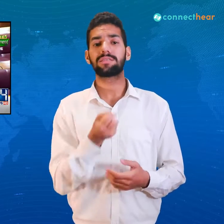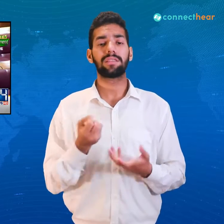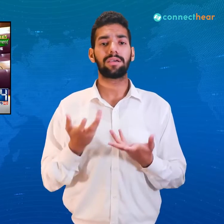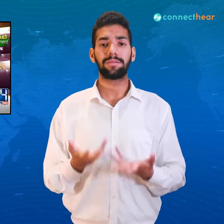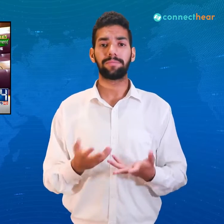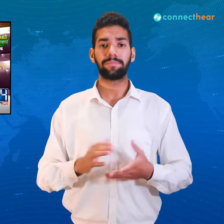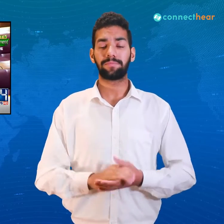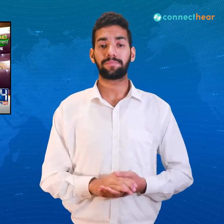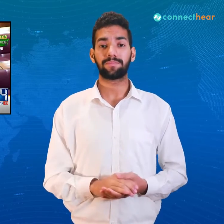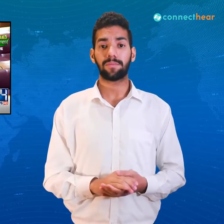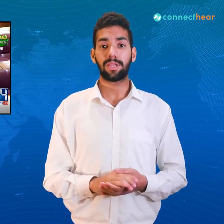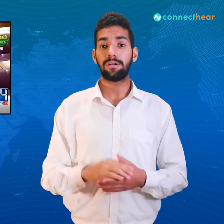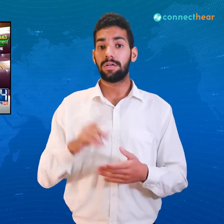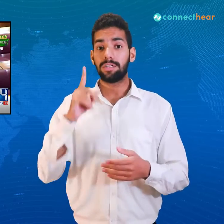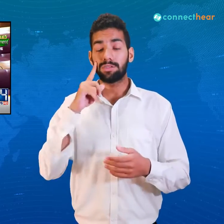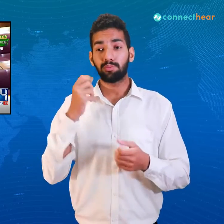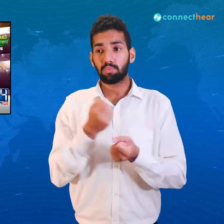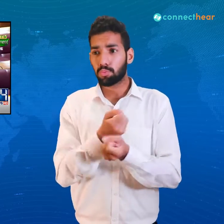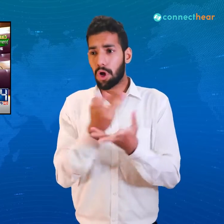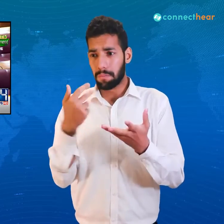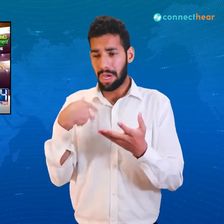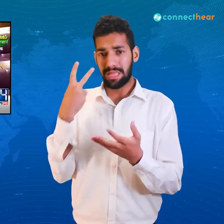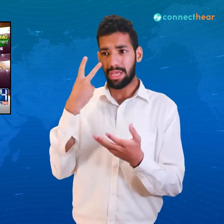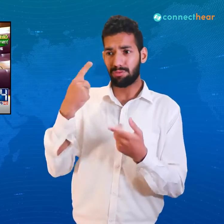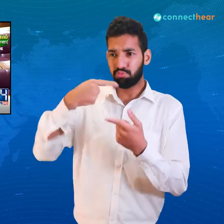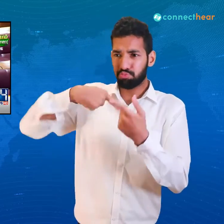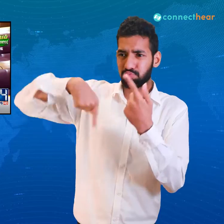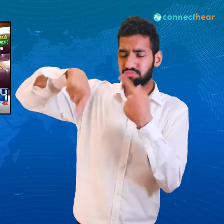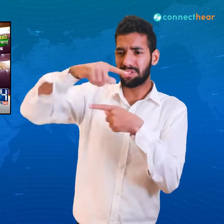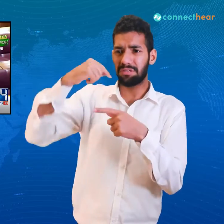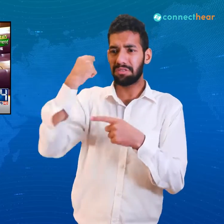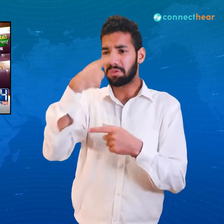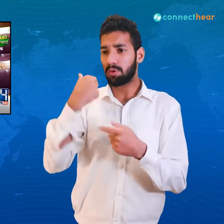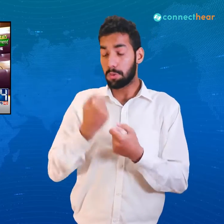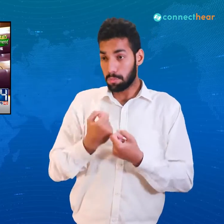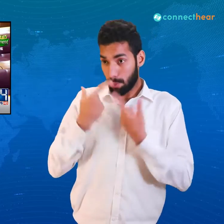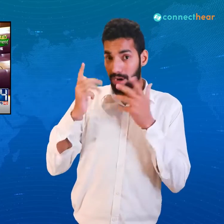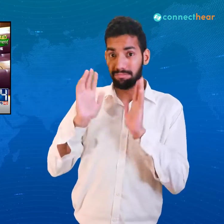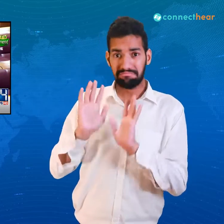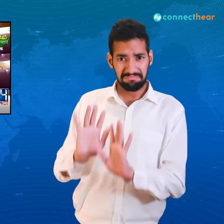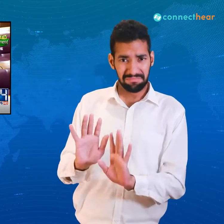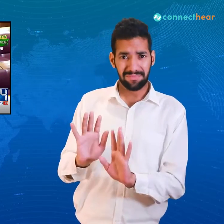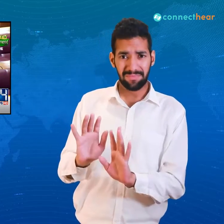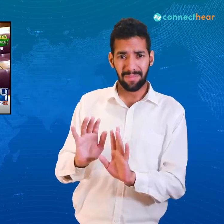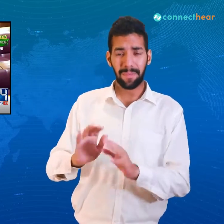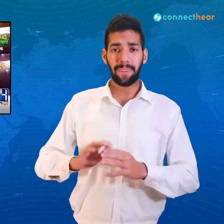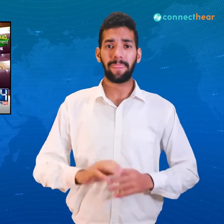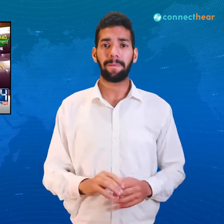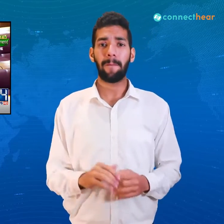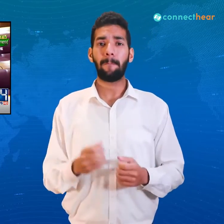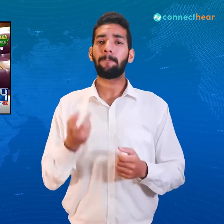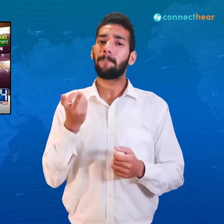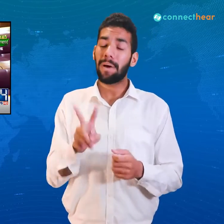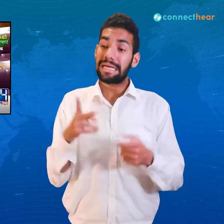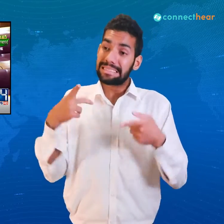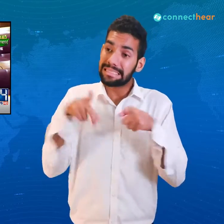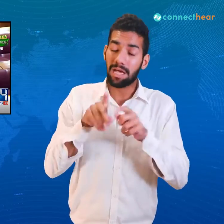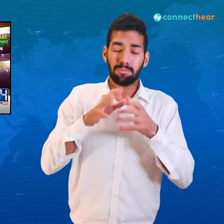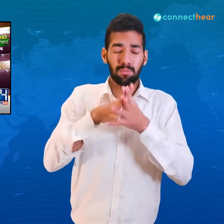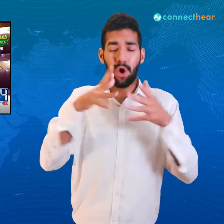آج کا دن جہاں بہت سے چہروں کو خوشی دیتے ہوئے جا رہا ہے وہاں بہت